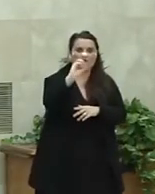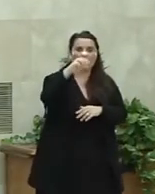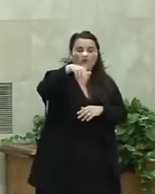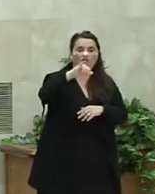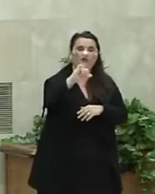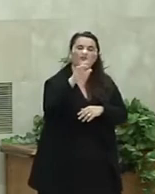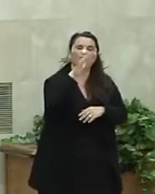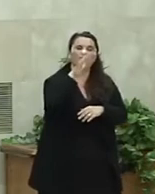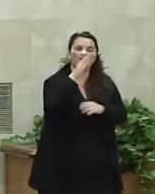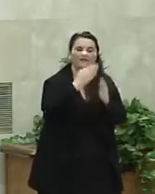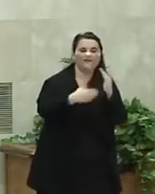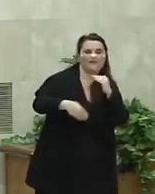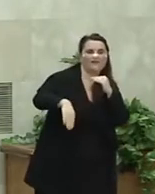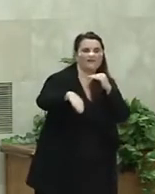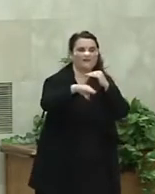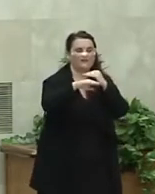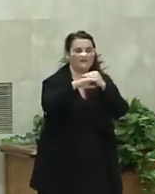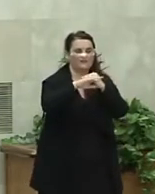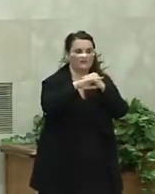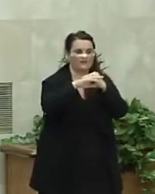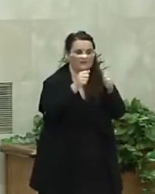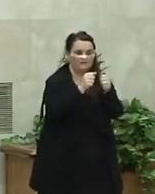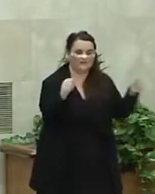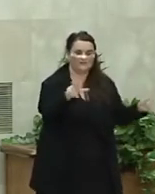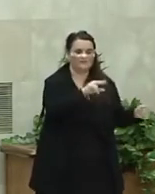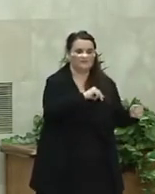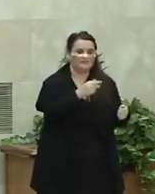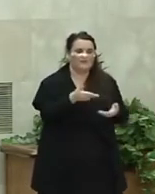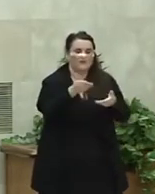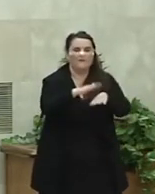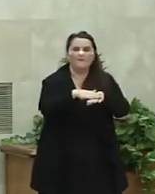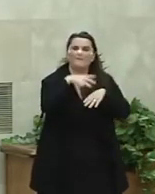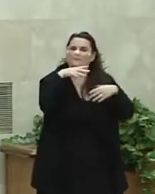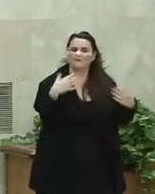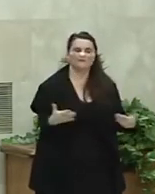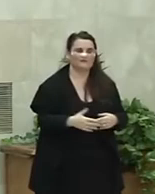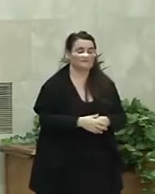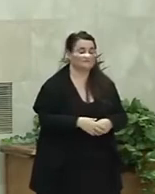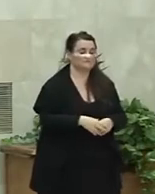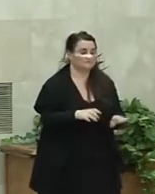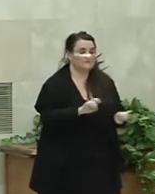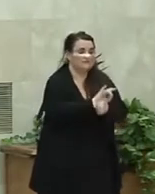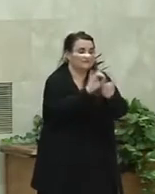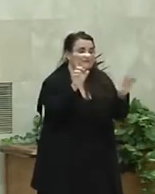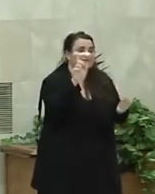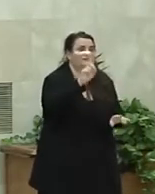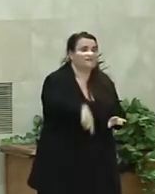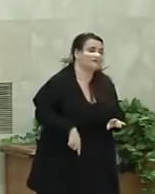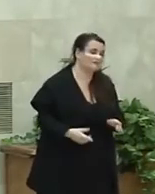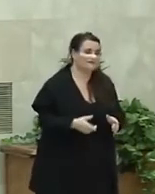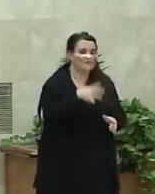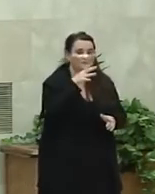emeretziko berdintasunerako emakunde saria. Eta biztan da, beraien kemandako argudioek